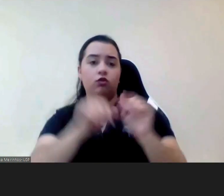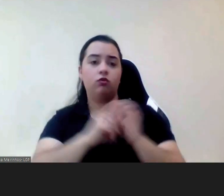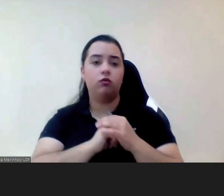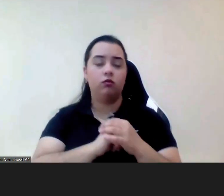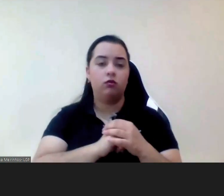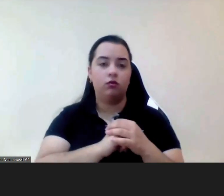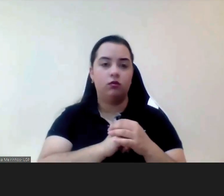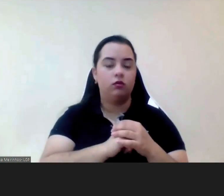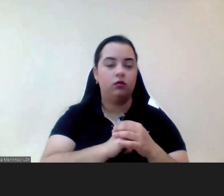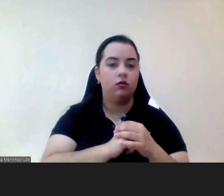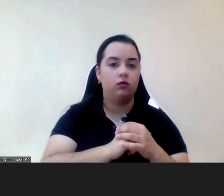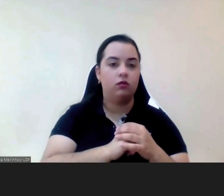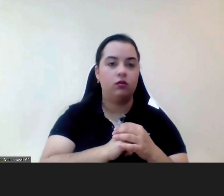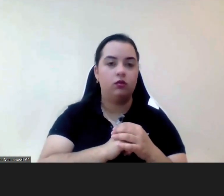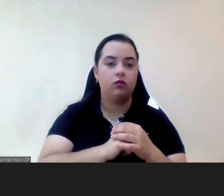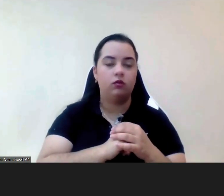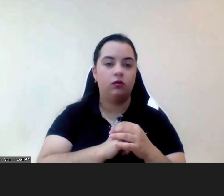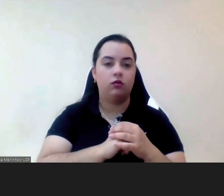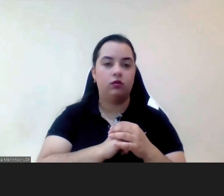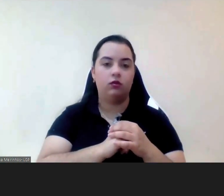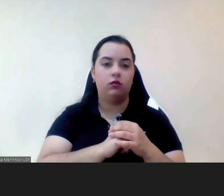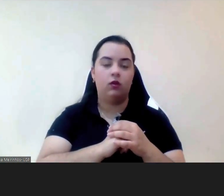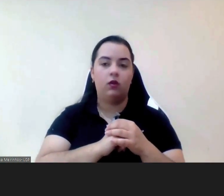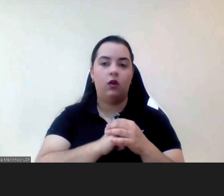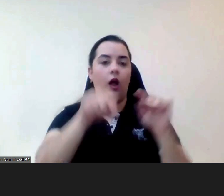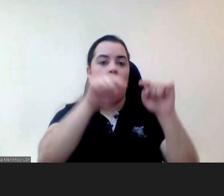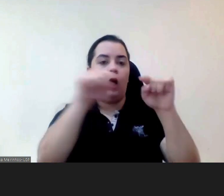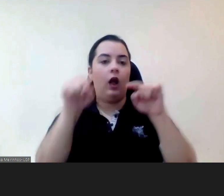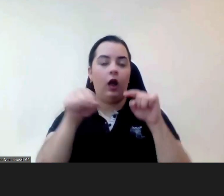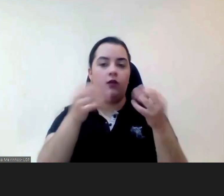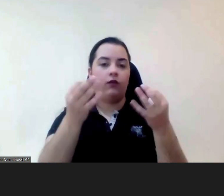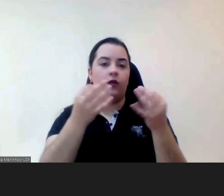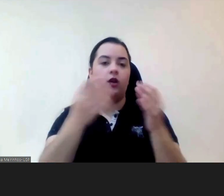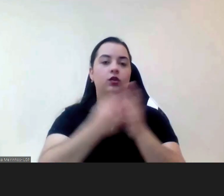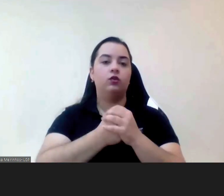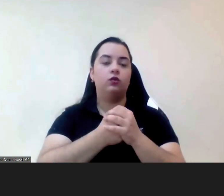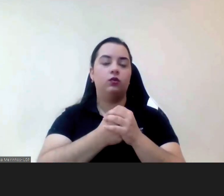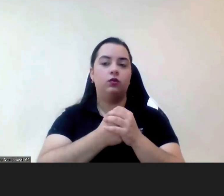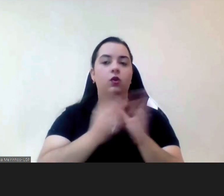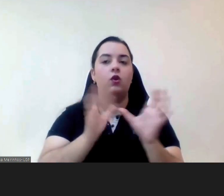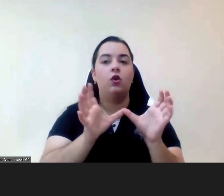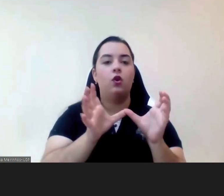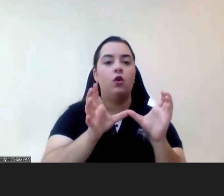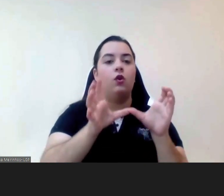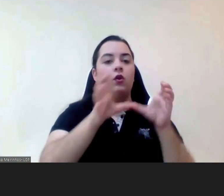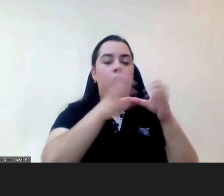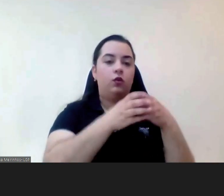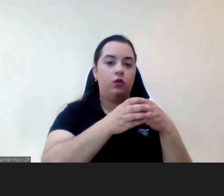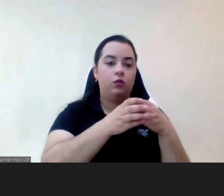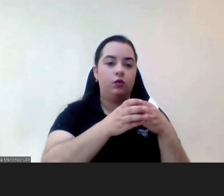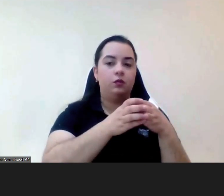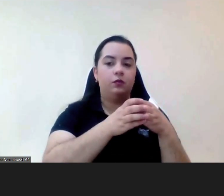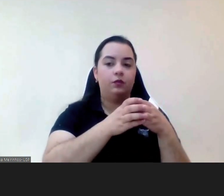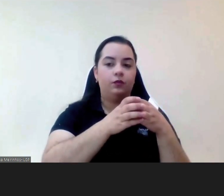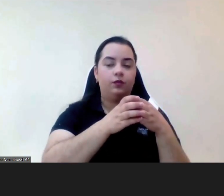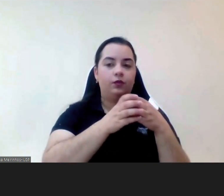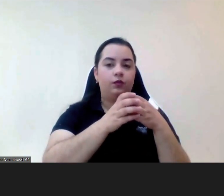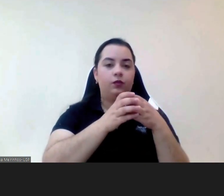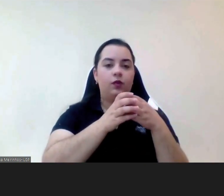realmente um conjunto um conjunto de ações